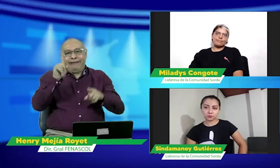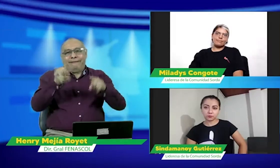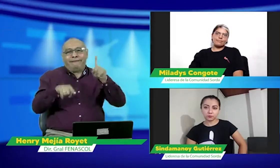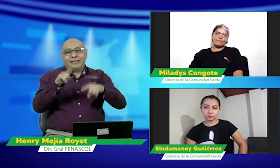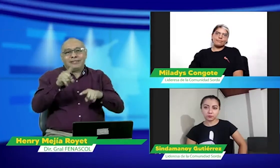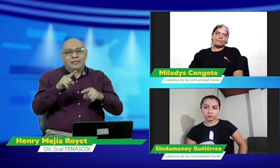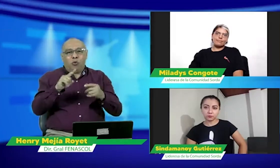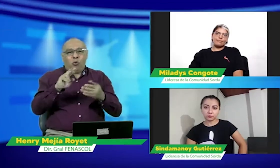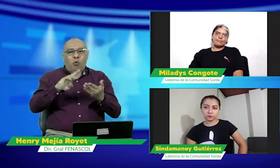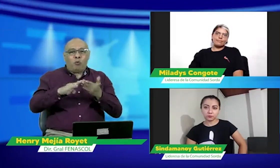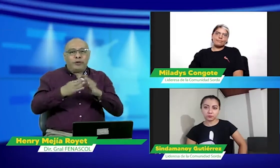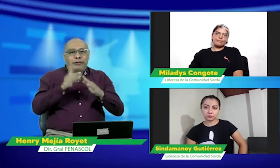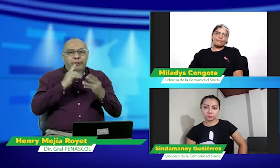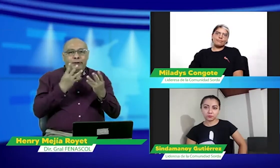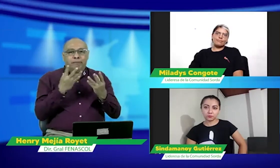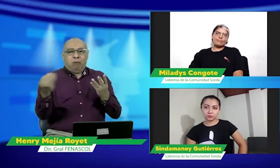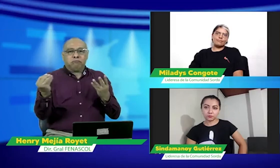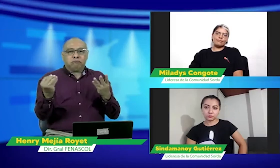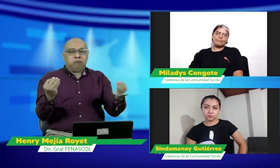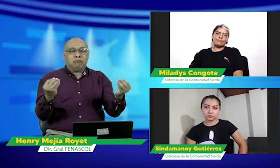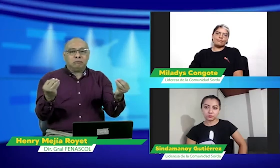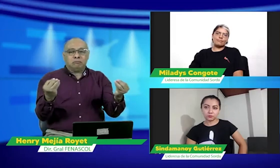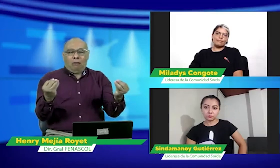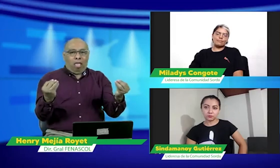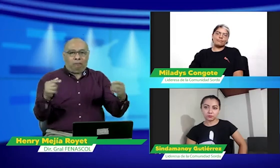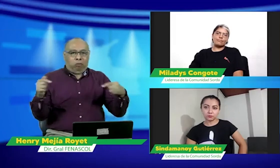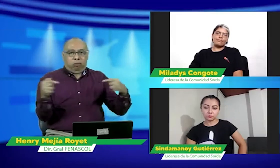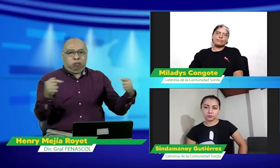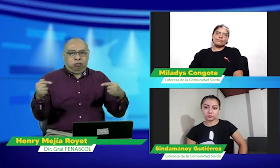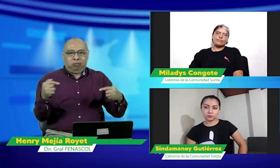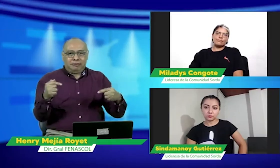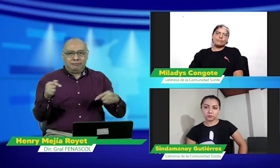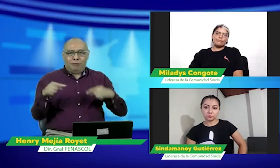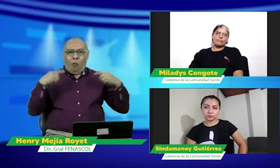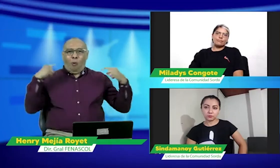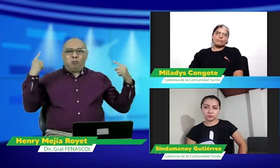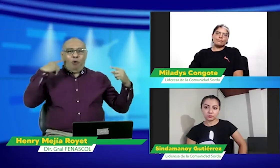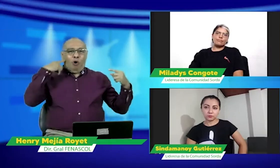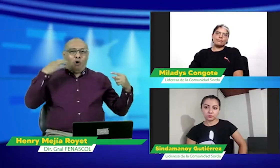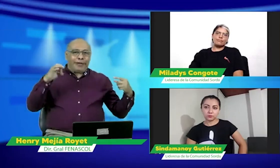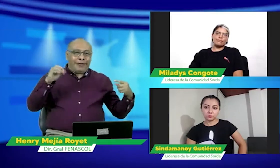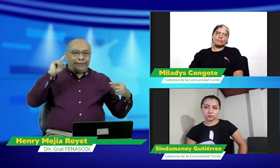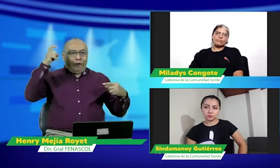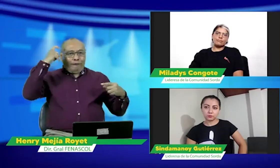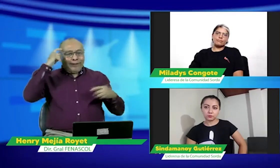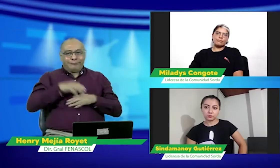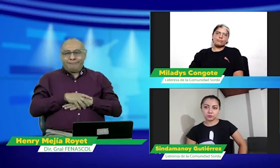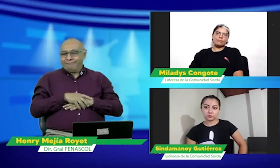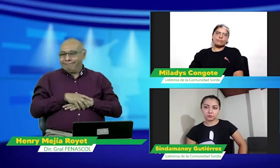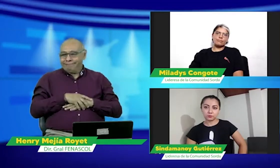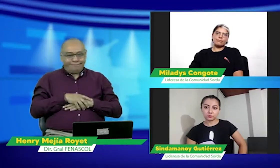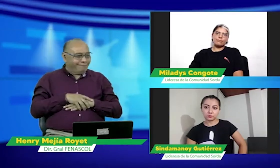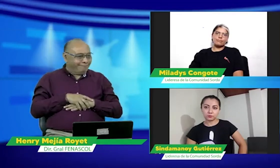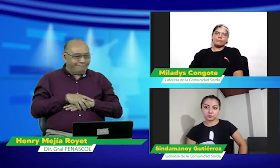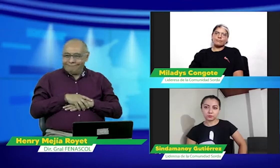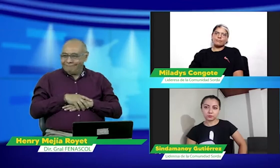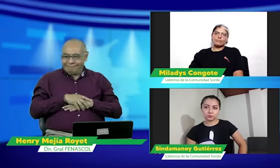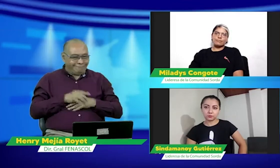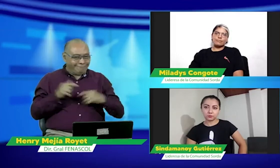tema al interior de la comunidad sorda no se trata de que la comunidad esté fragmentada y que el